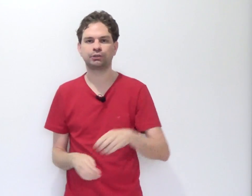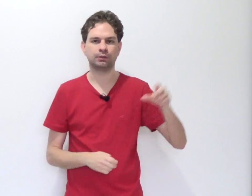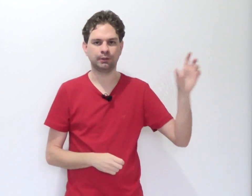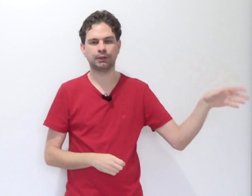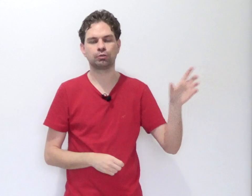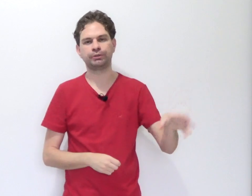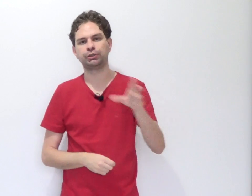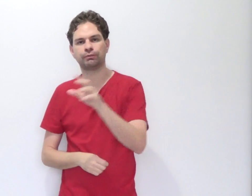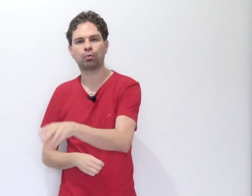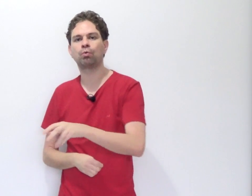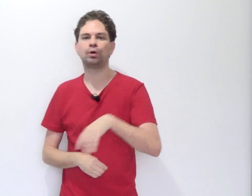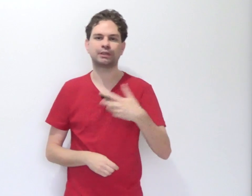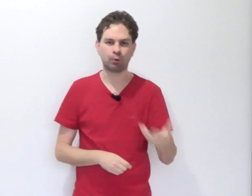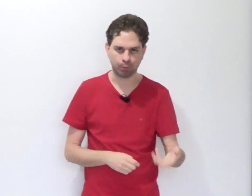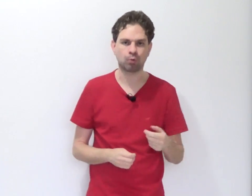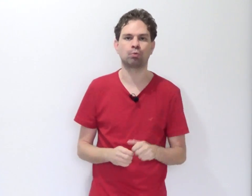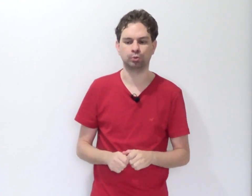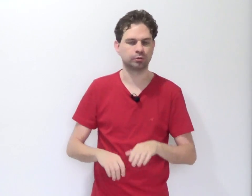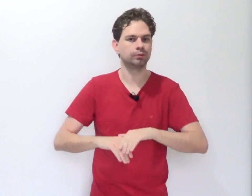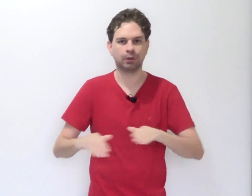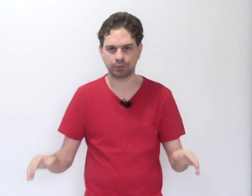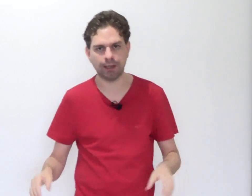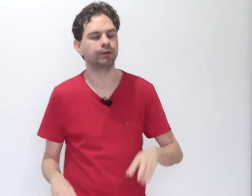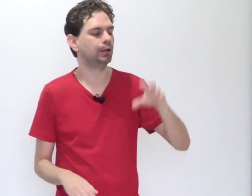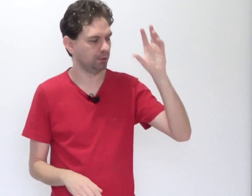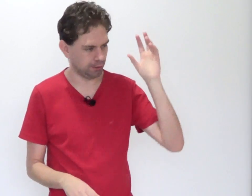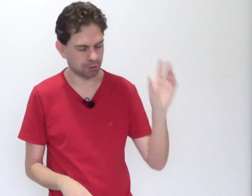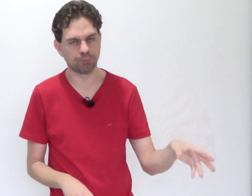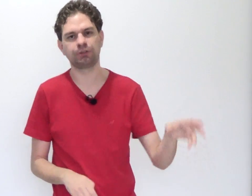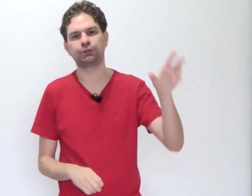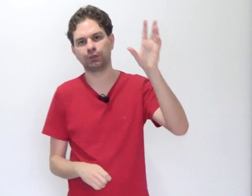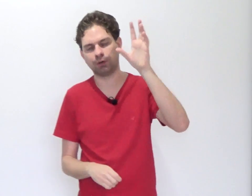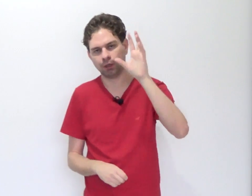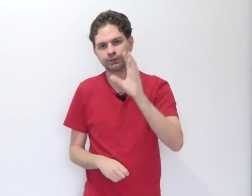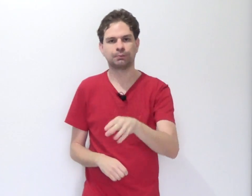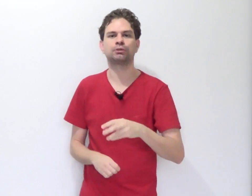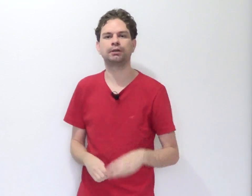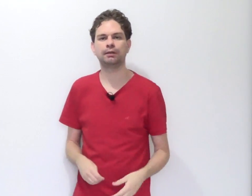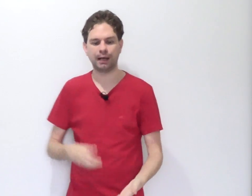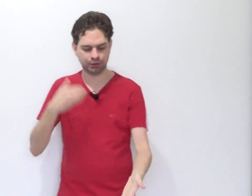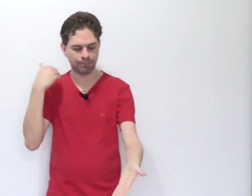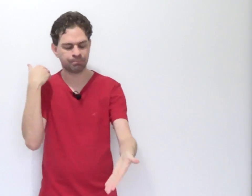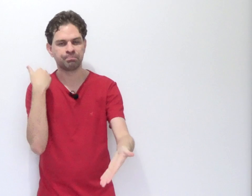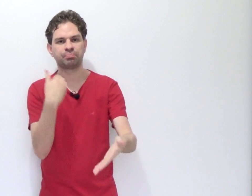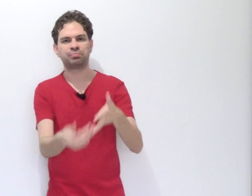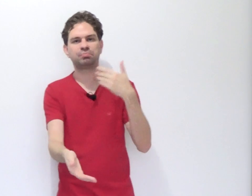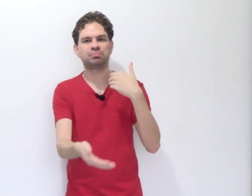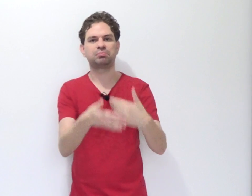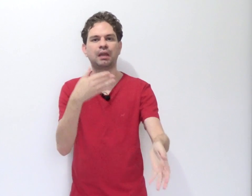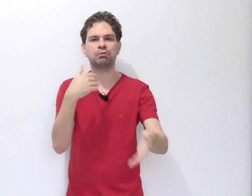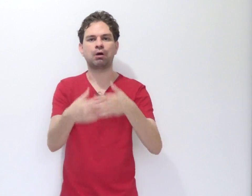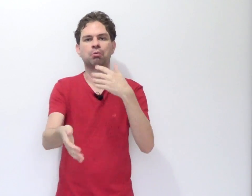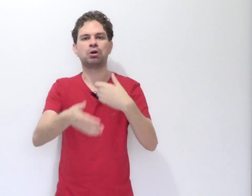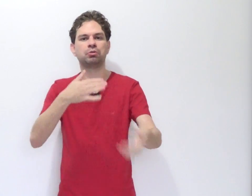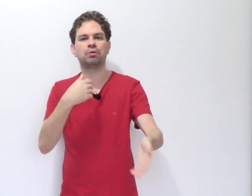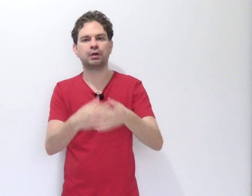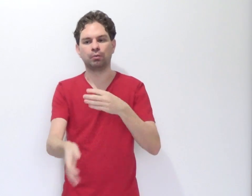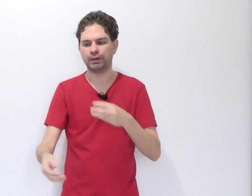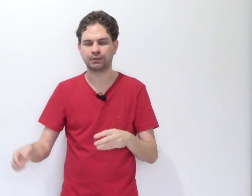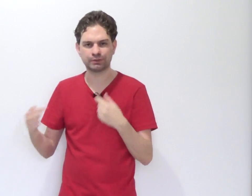de intersubjetiva concursal ou por concurso. Não tem intersubjetiva simultaneidade. Tendo acordo ou não, mas eu